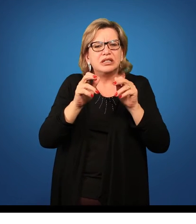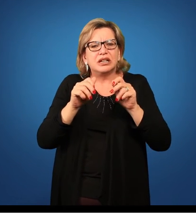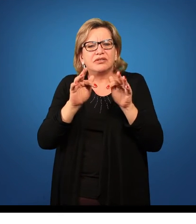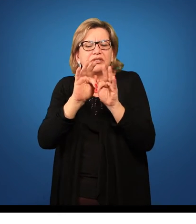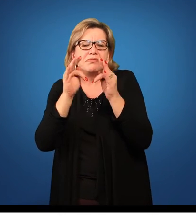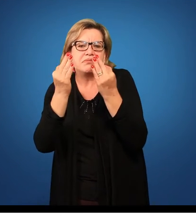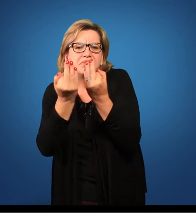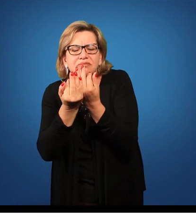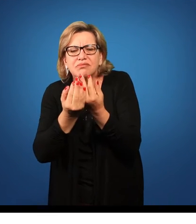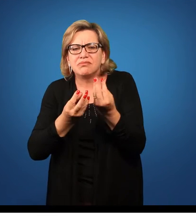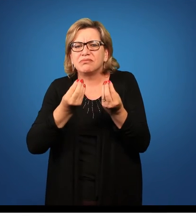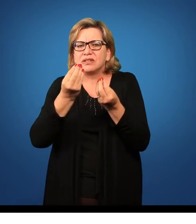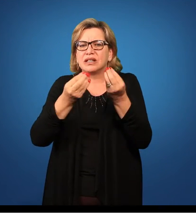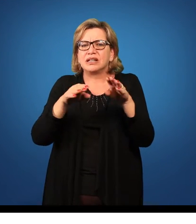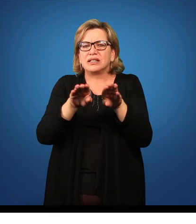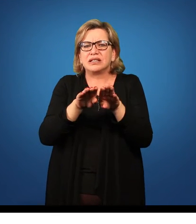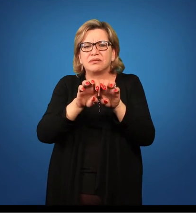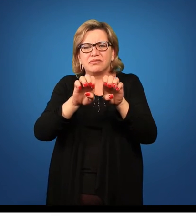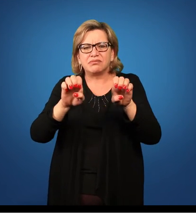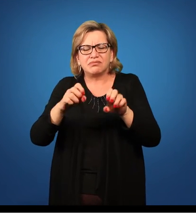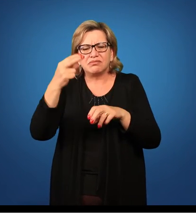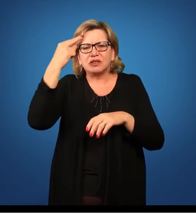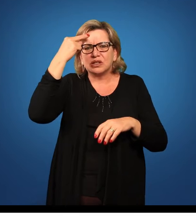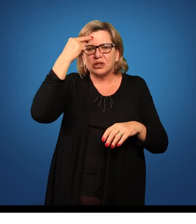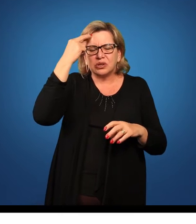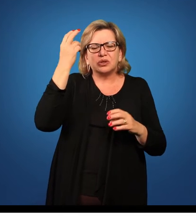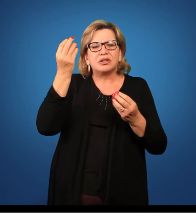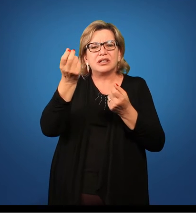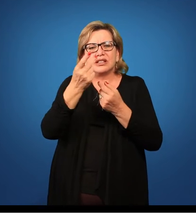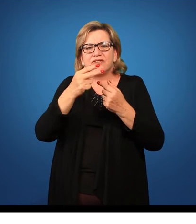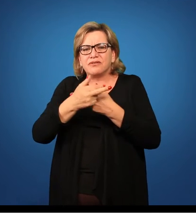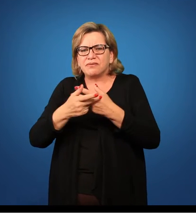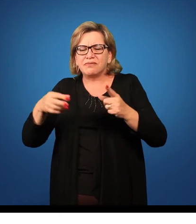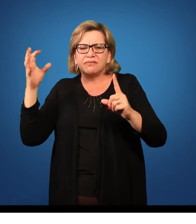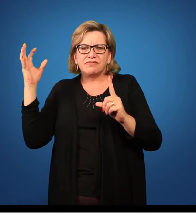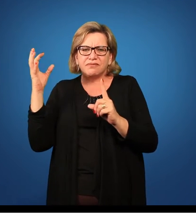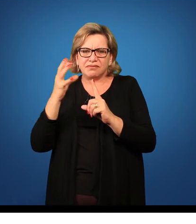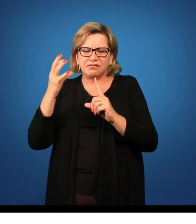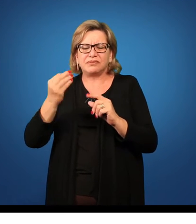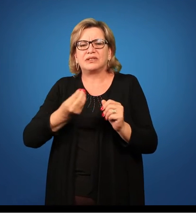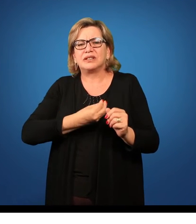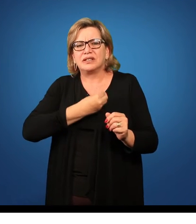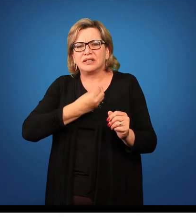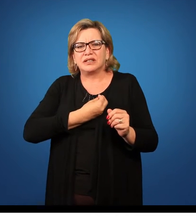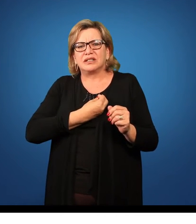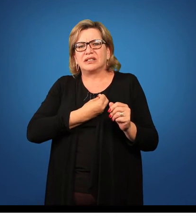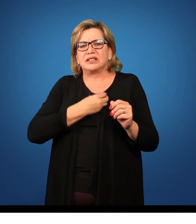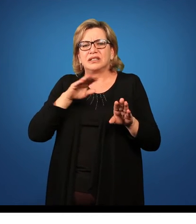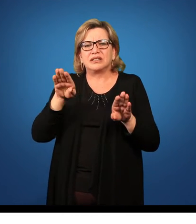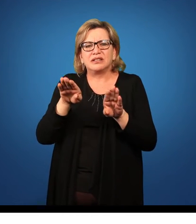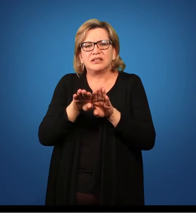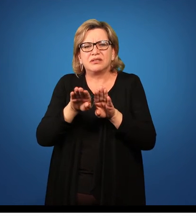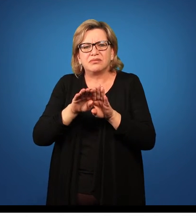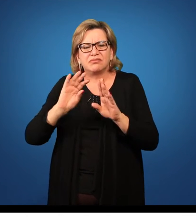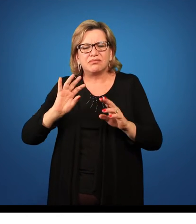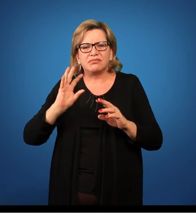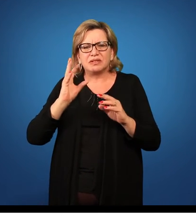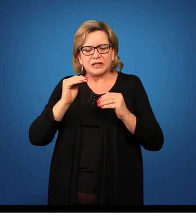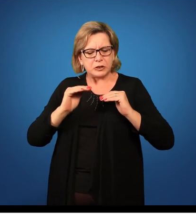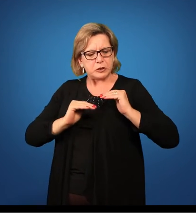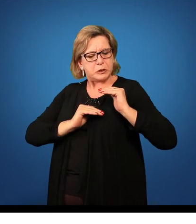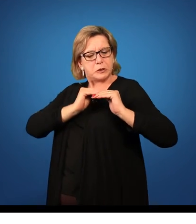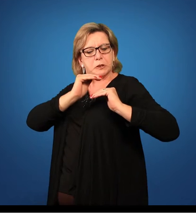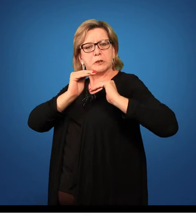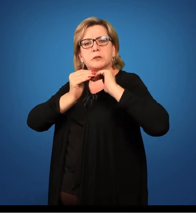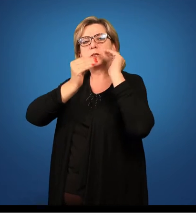familiar, a estrutura cultural e diversas influências ao longo da vida. E assim forma-se o indivíduo.